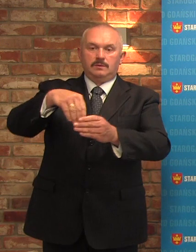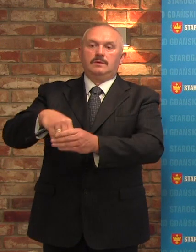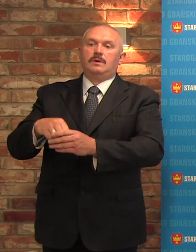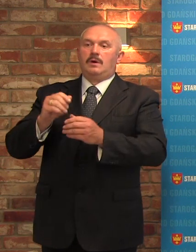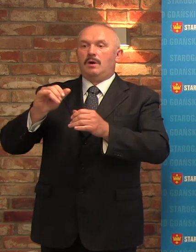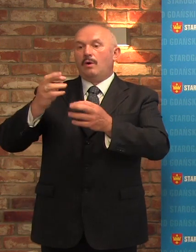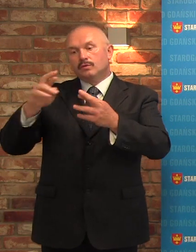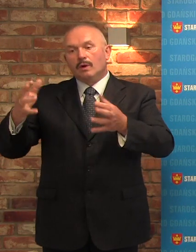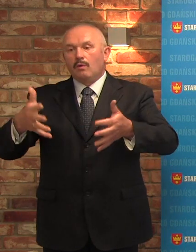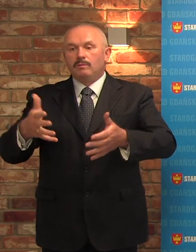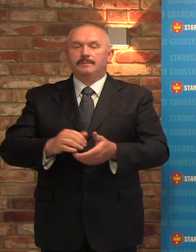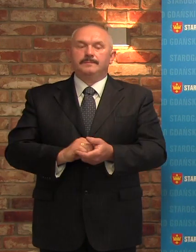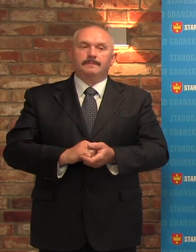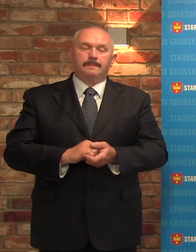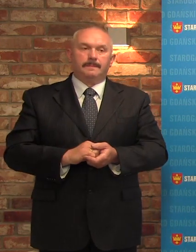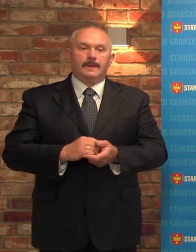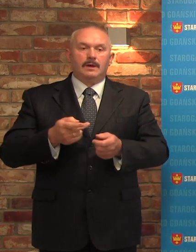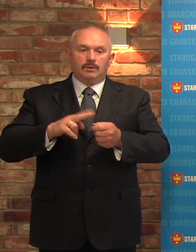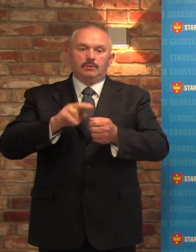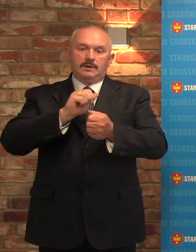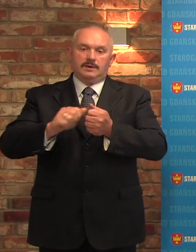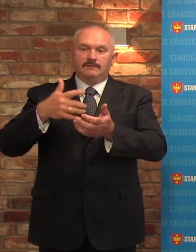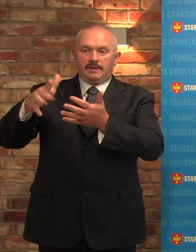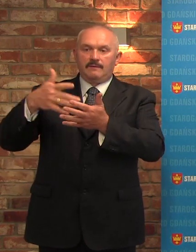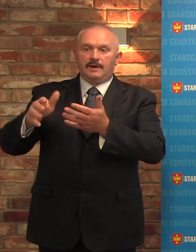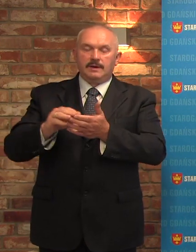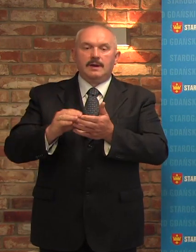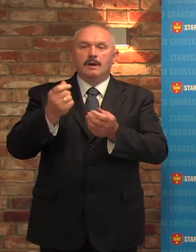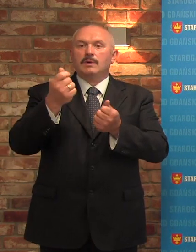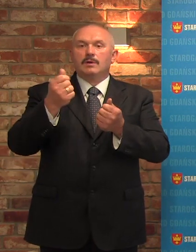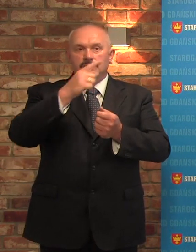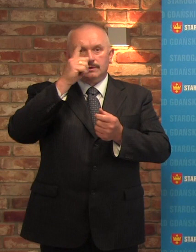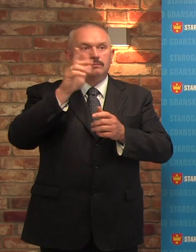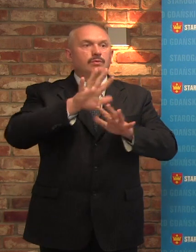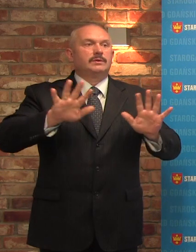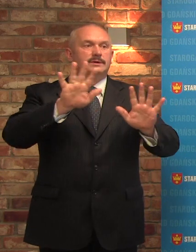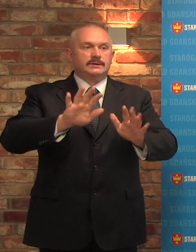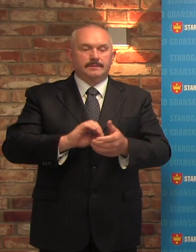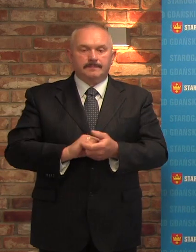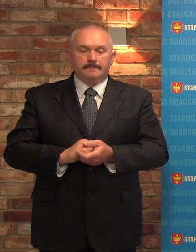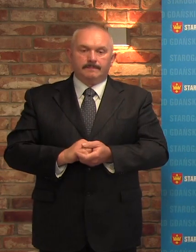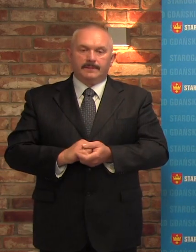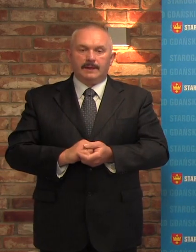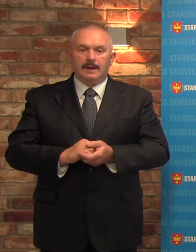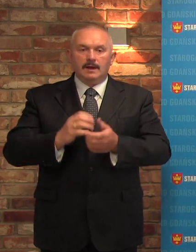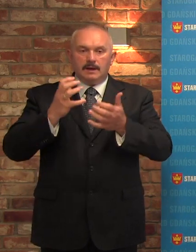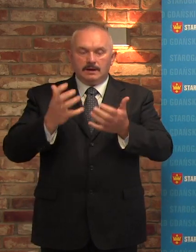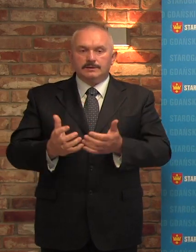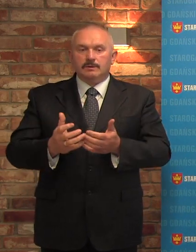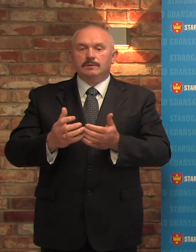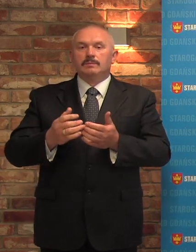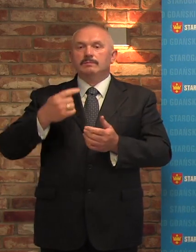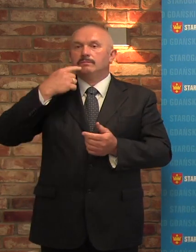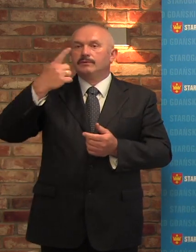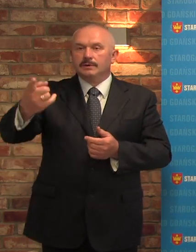które dysponują środkami publicznymi w takich wysokościach. Chciałbym się zwrócić do pana posła